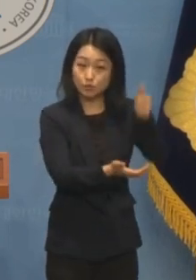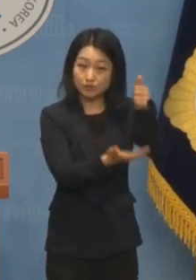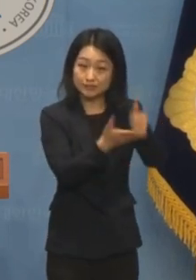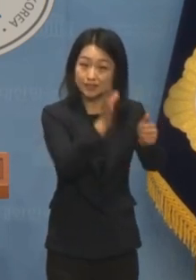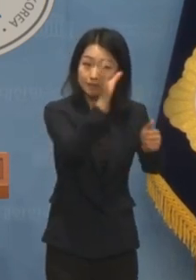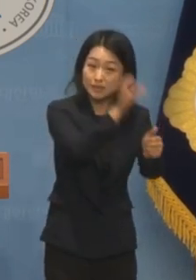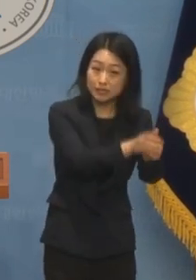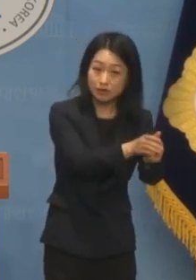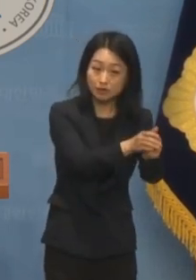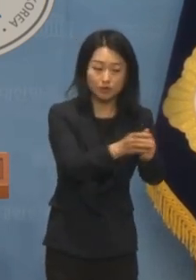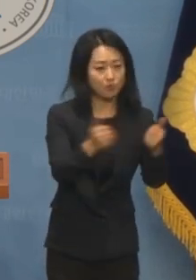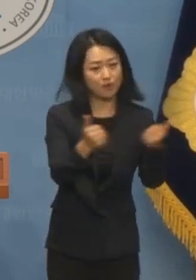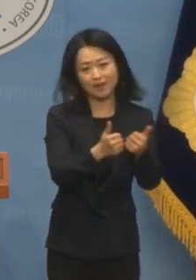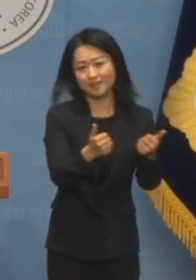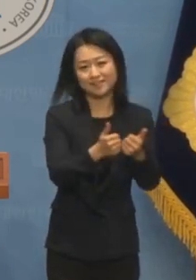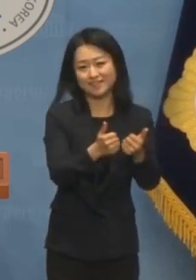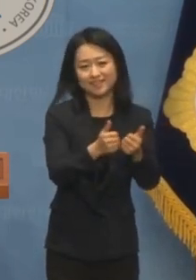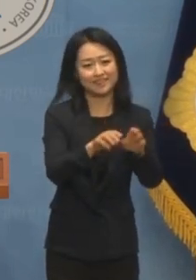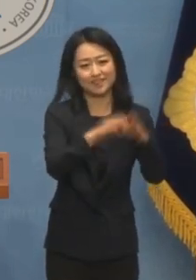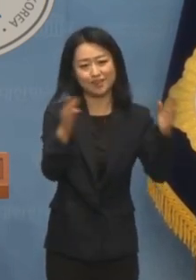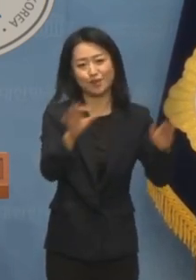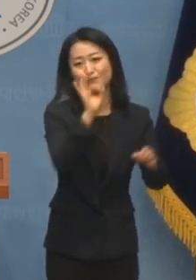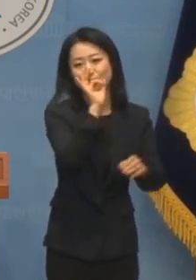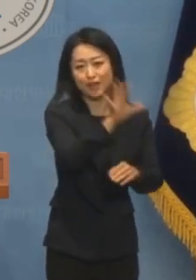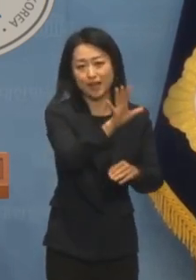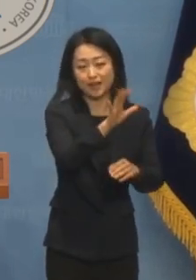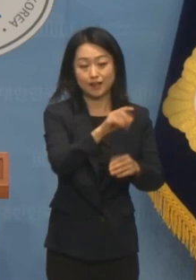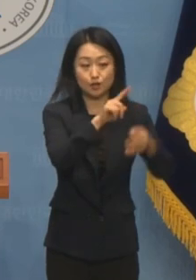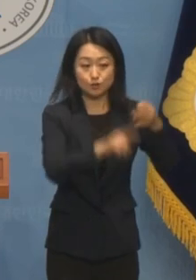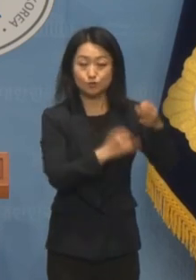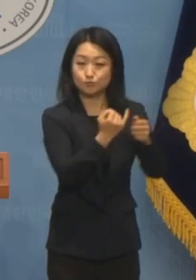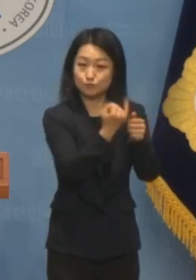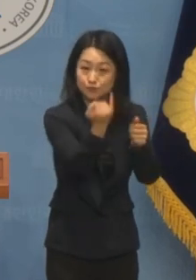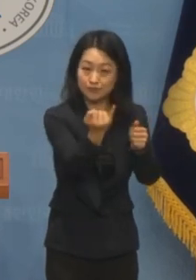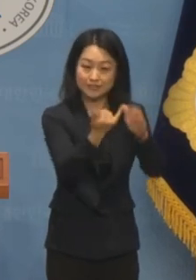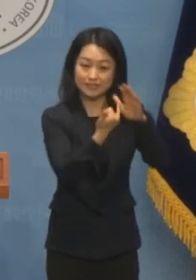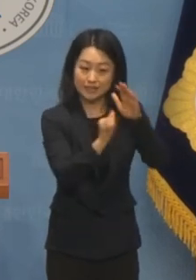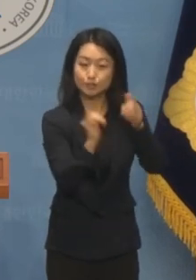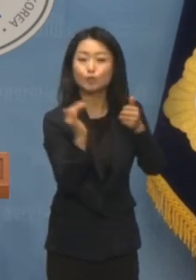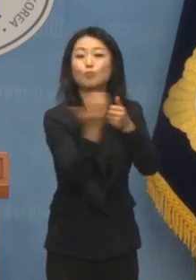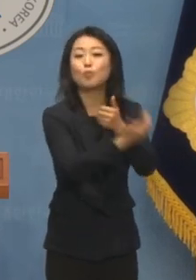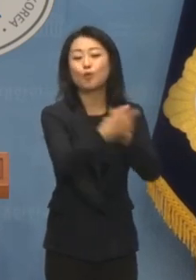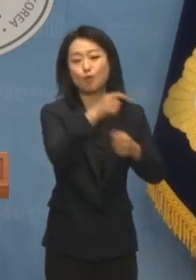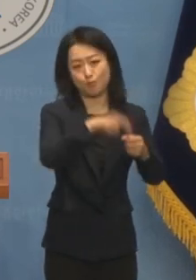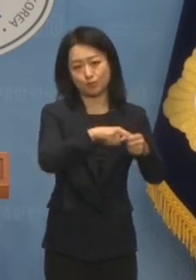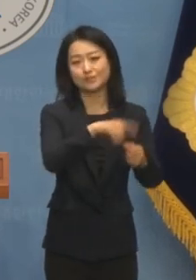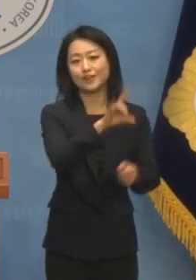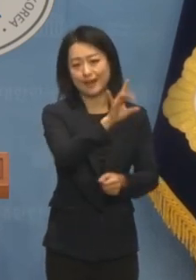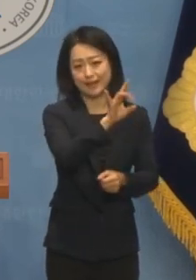윤석열 대통령과 그의 가족, 측근을 지키려고 말이죠.